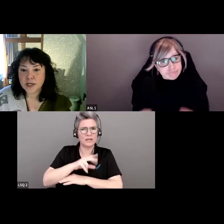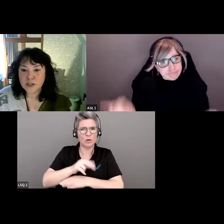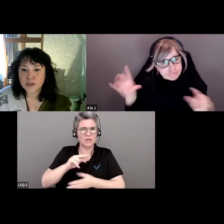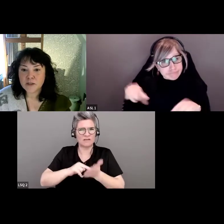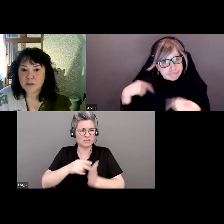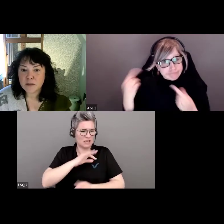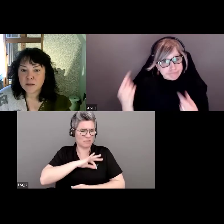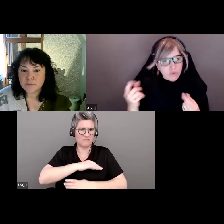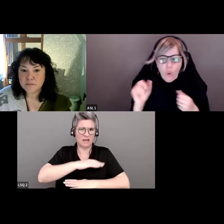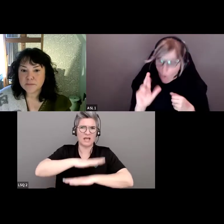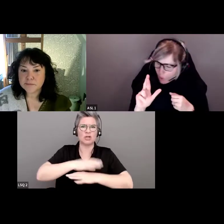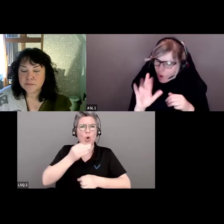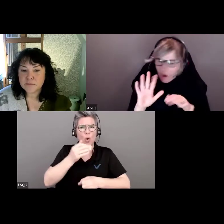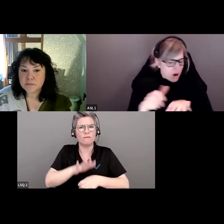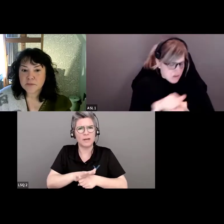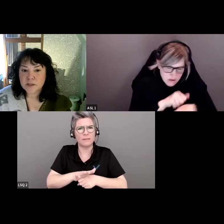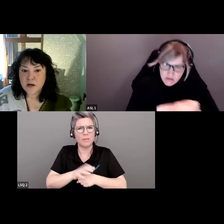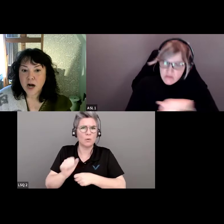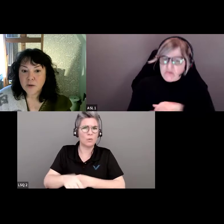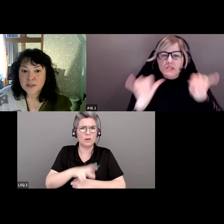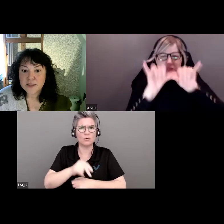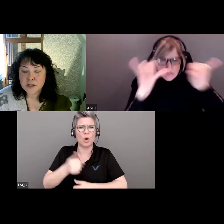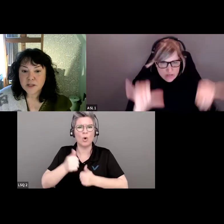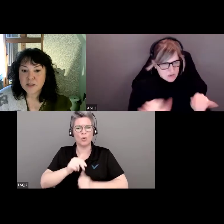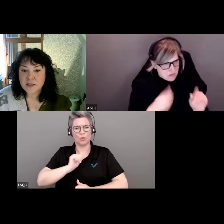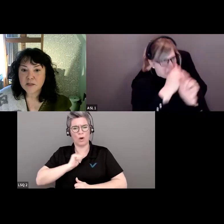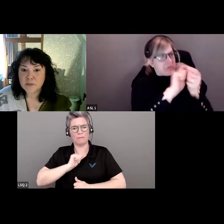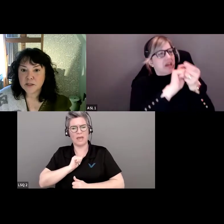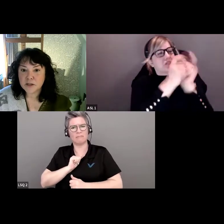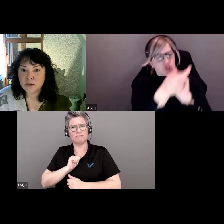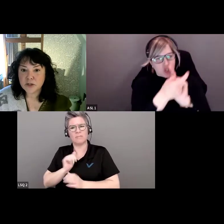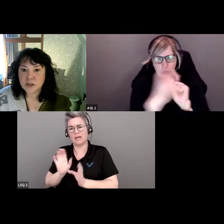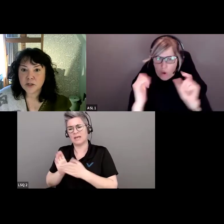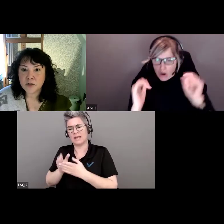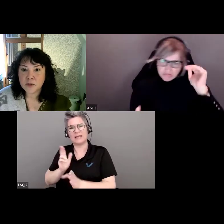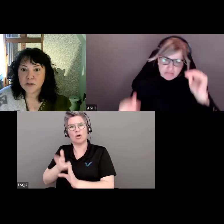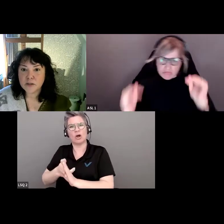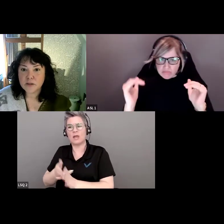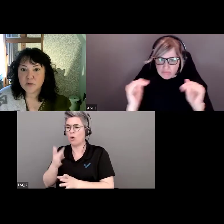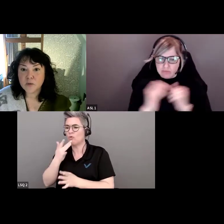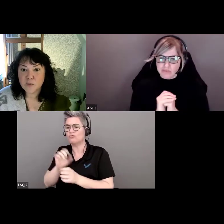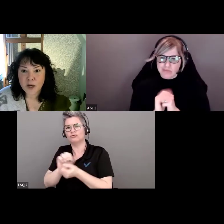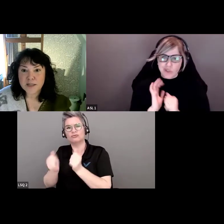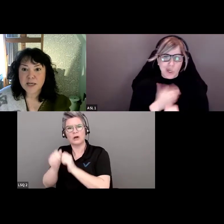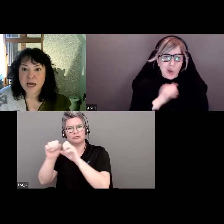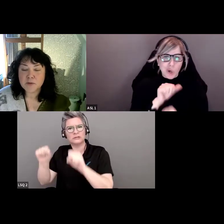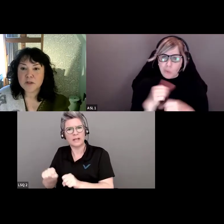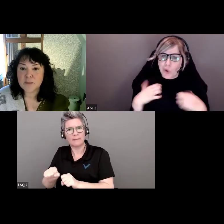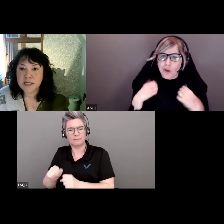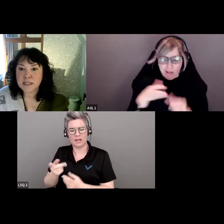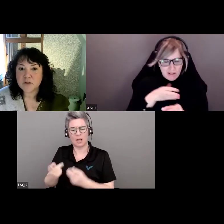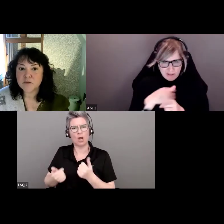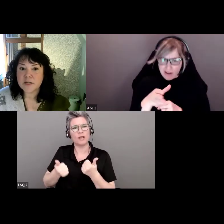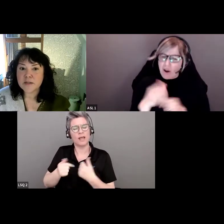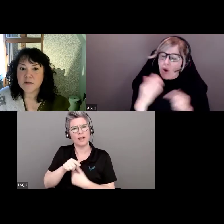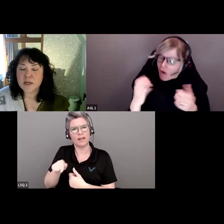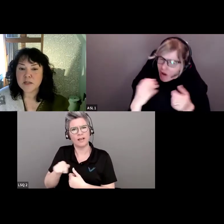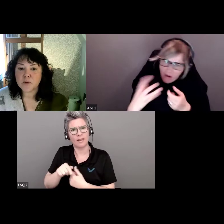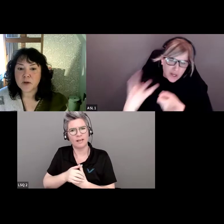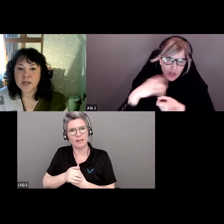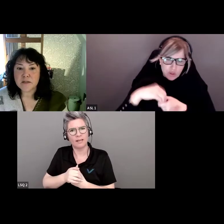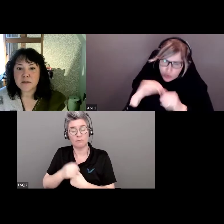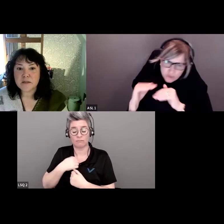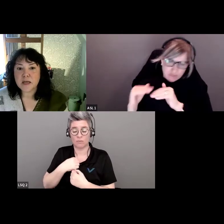privilèges, ou bien est-ce que je fais partie de ceux et celles qui veulent changer le système? Nous voulons